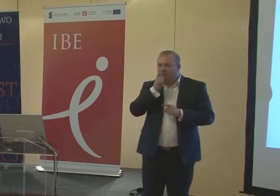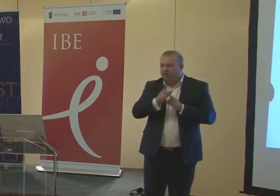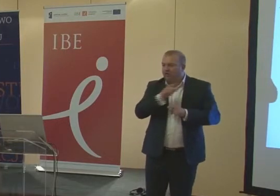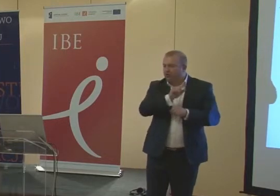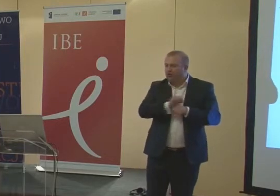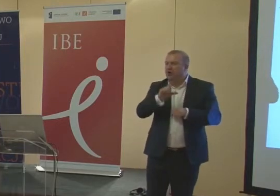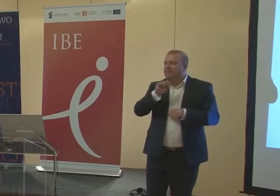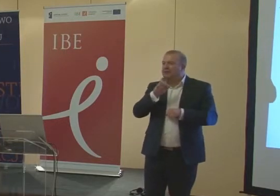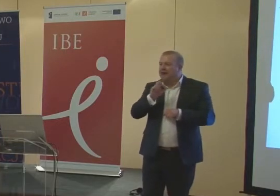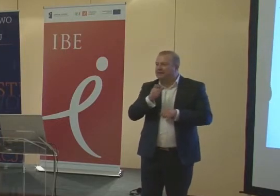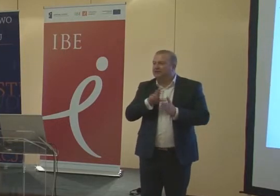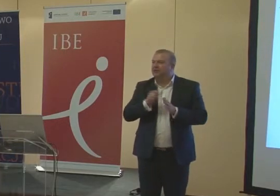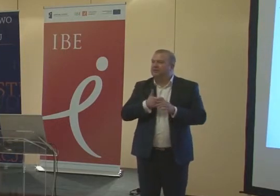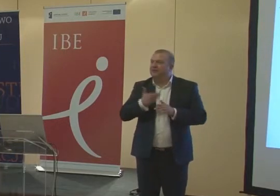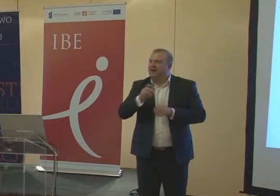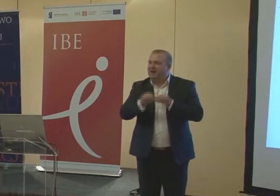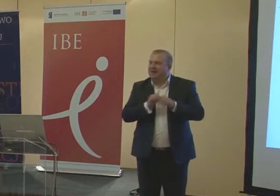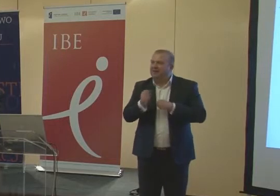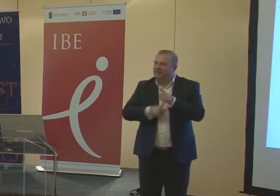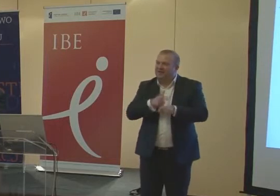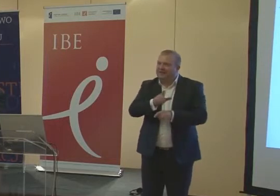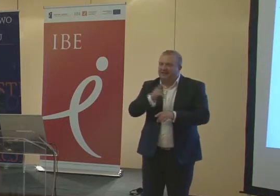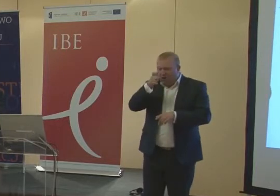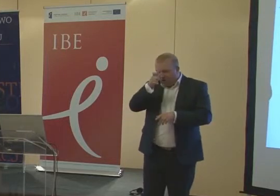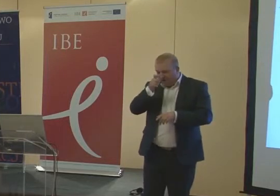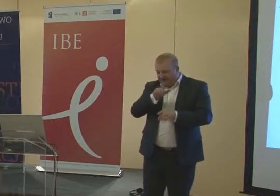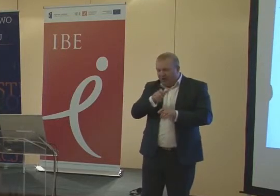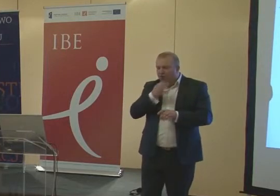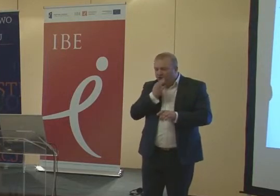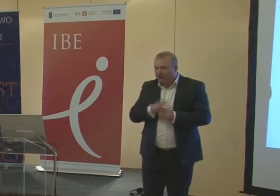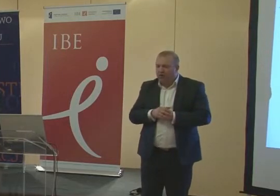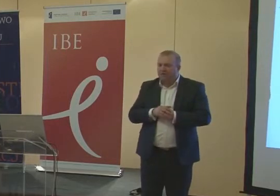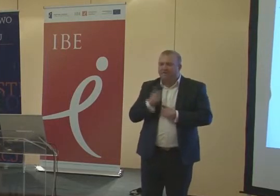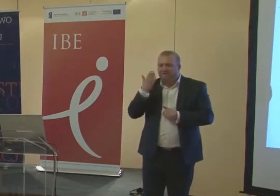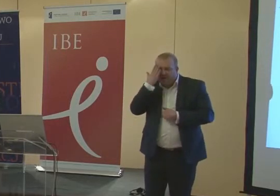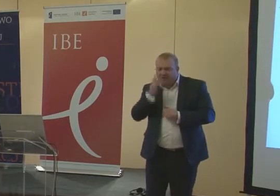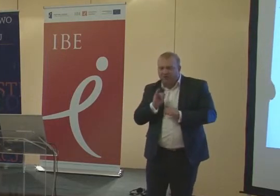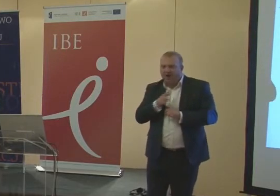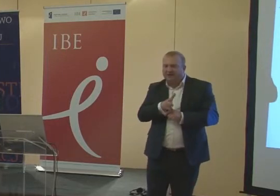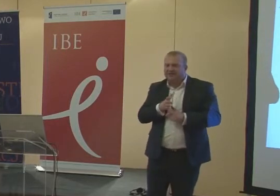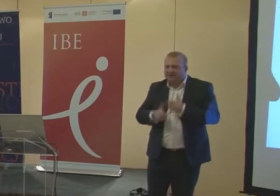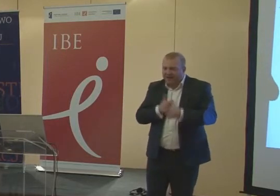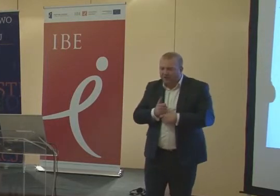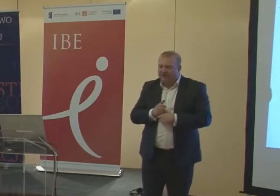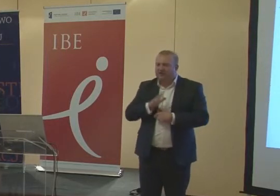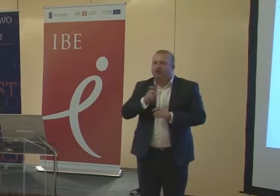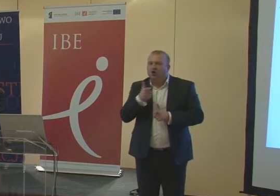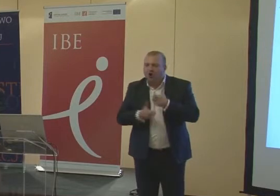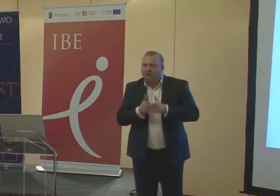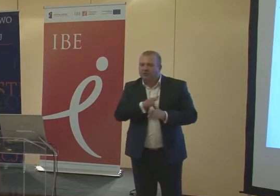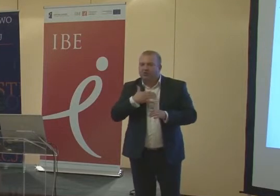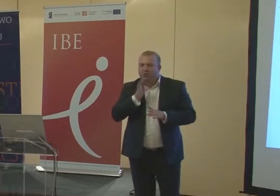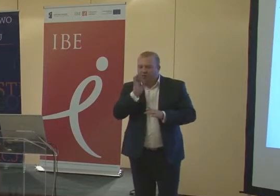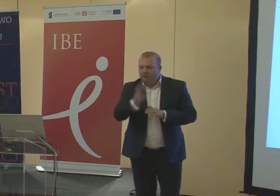przez długi okres czasu pracowali z takimi ludźmi, z taką młodzieżą, wiedzą jak z nimi pracować, co robić, żeby było